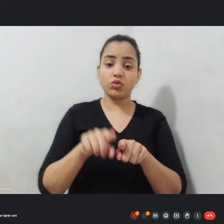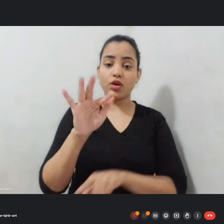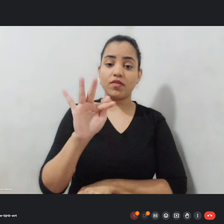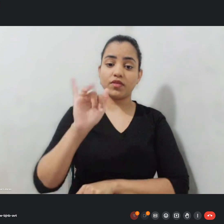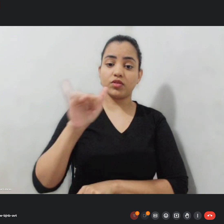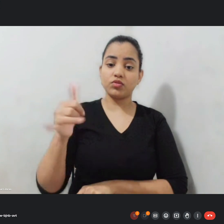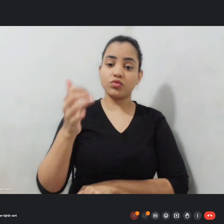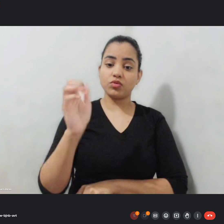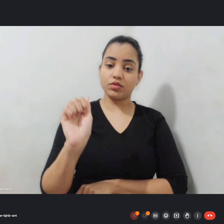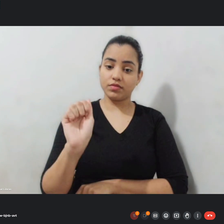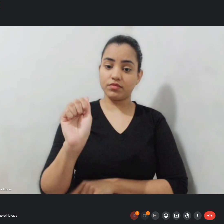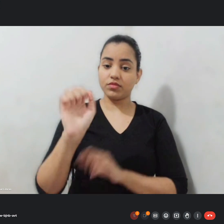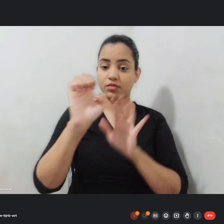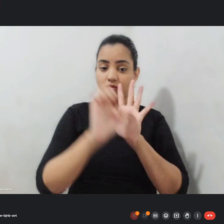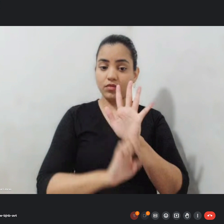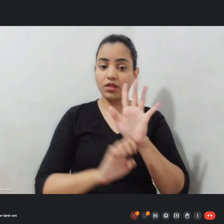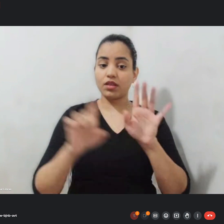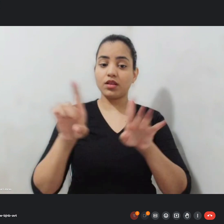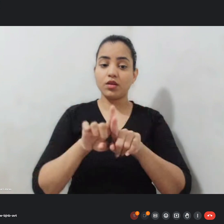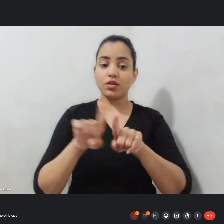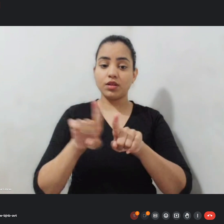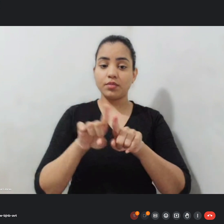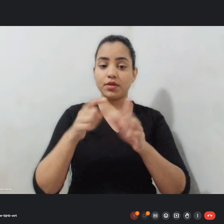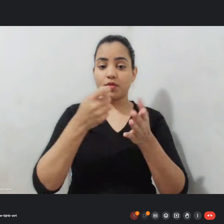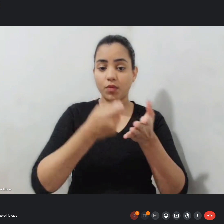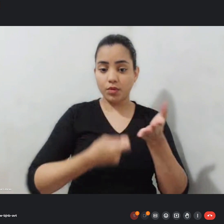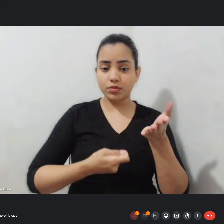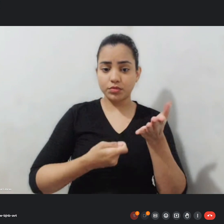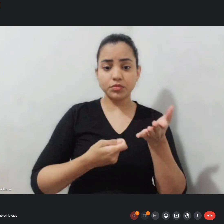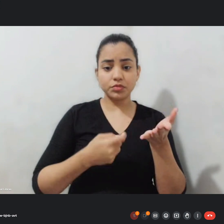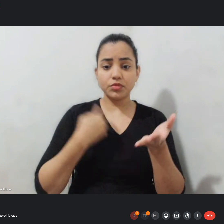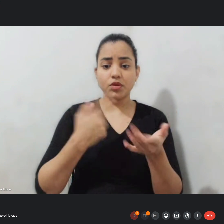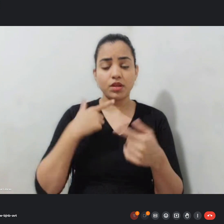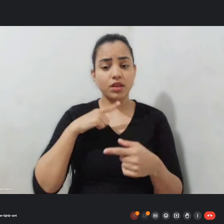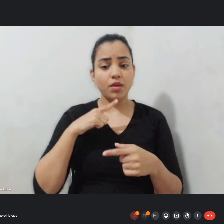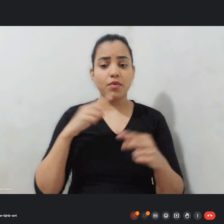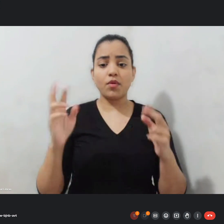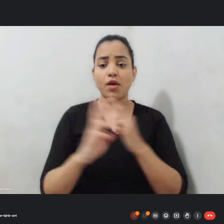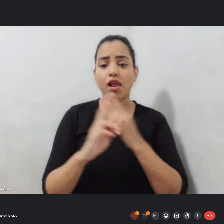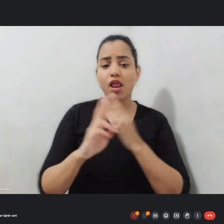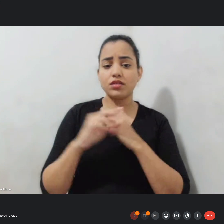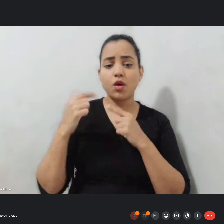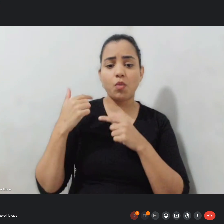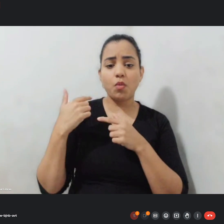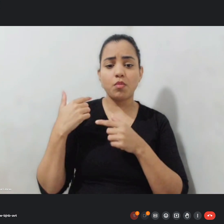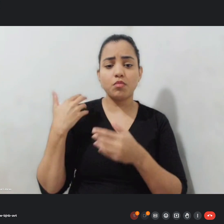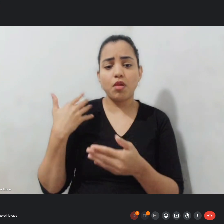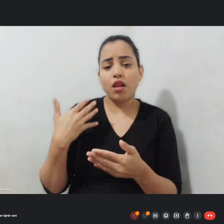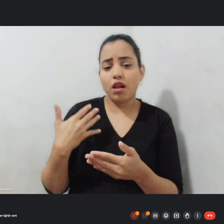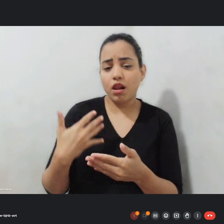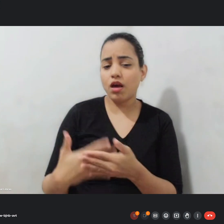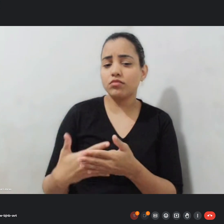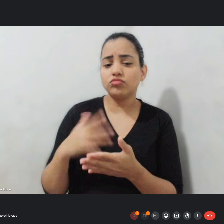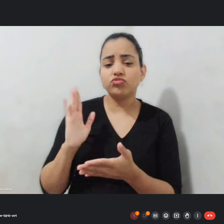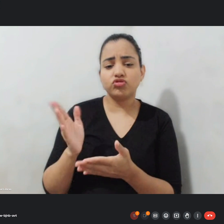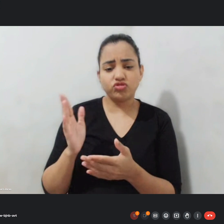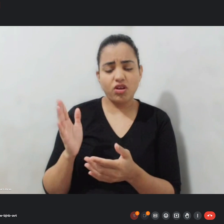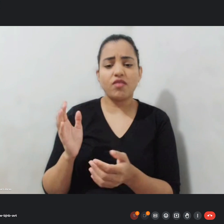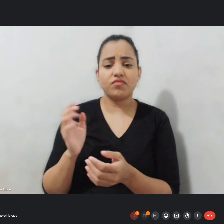concursos né e nós já temos uma relação aí a longo prazo uma relação já bem firme e